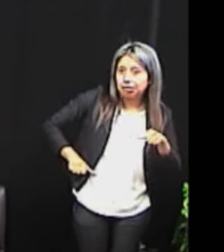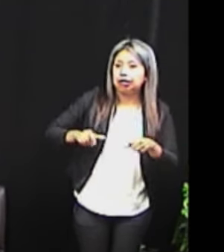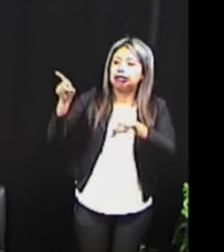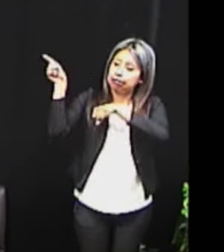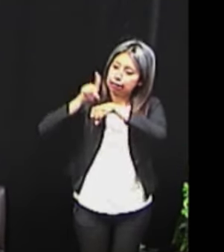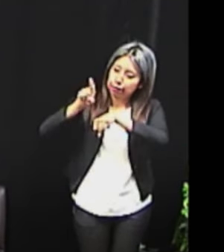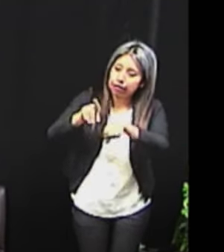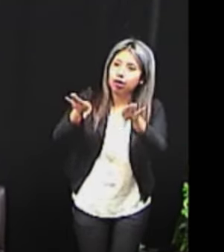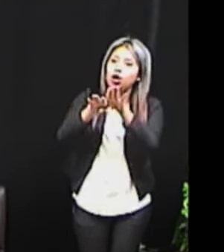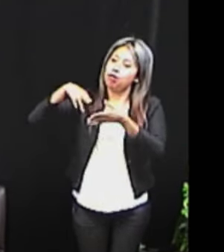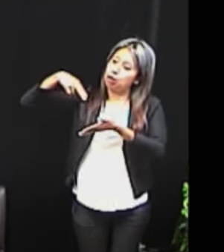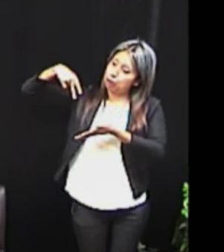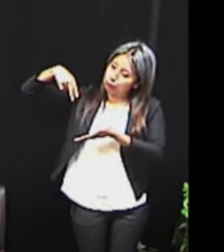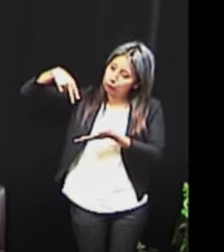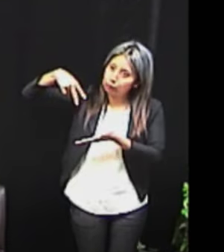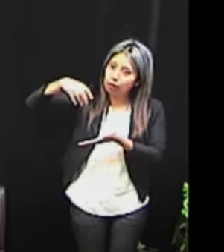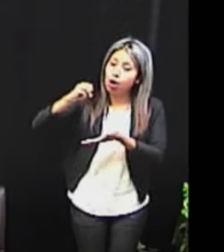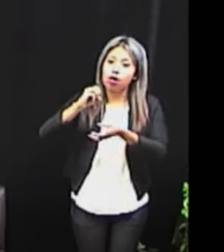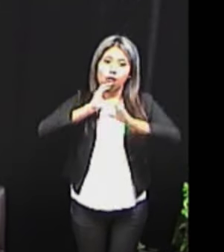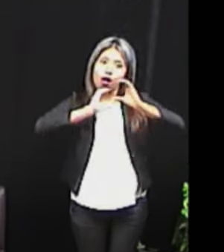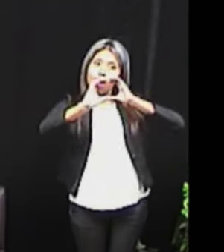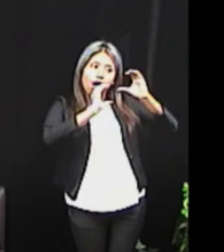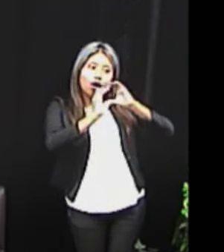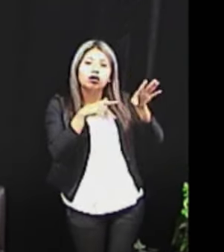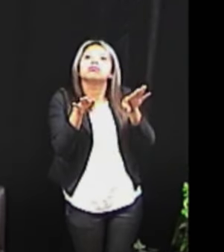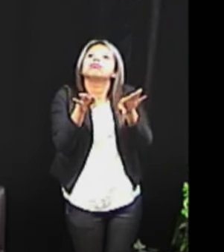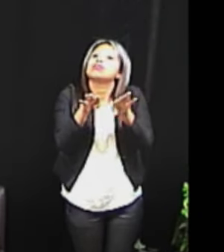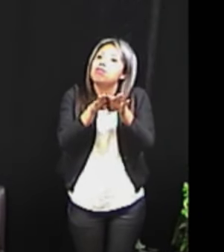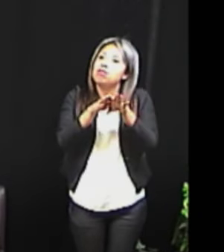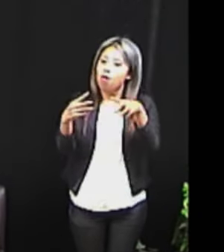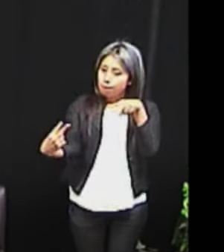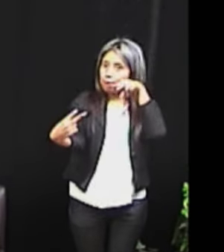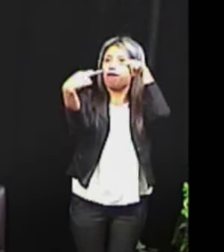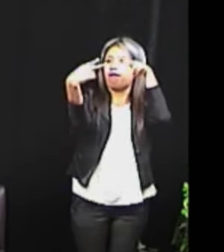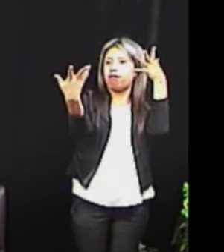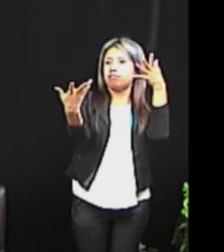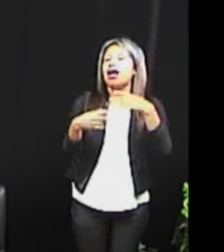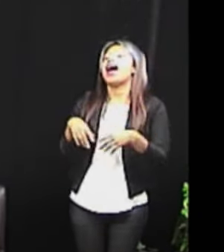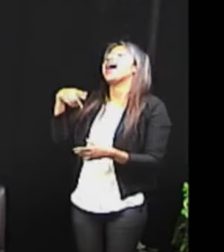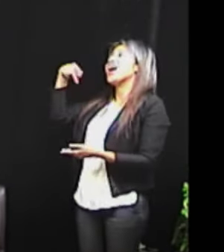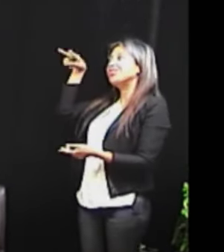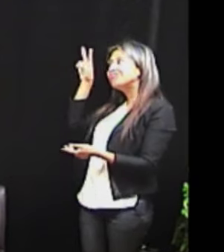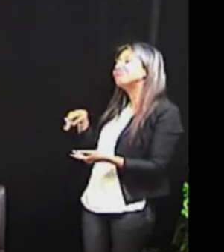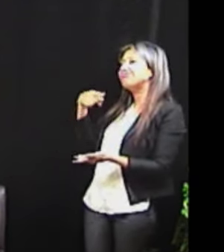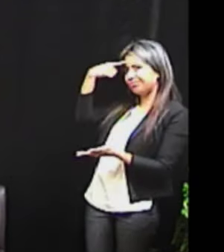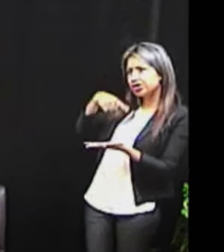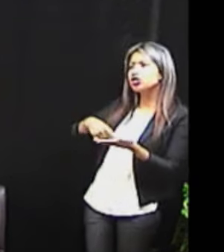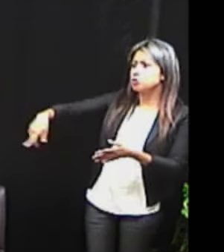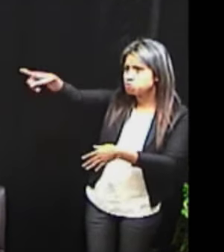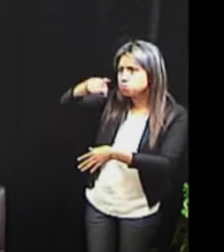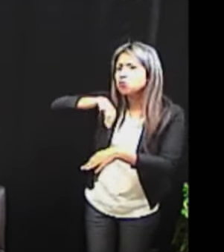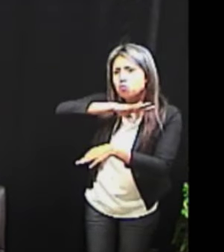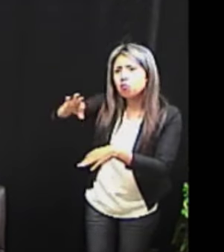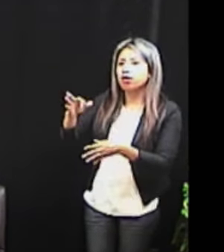es caminar, hablar, comunicarse, ver. Entonces, sí pueden pensar ustedes en un